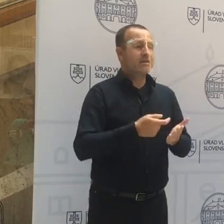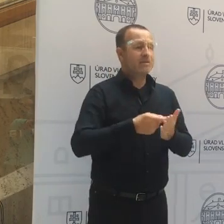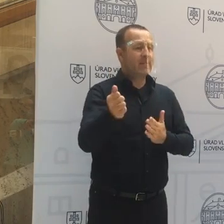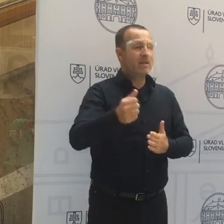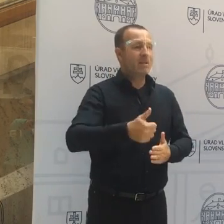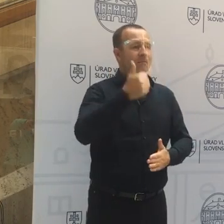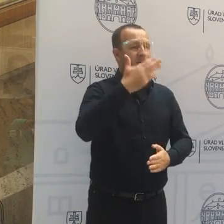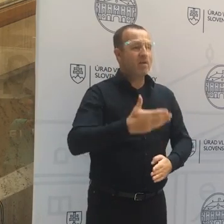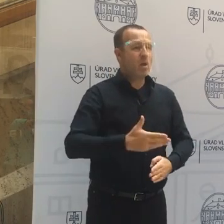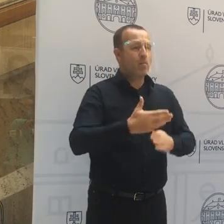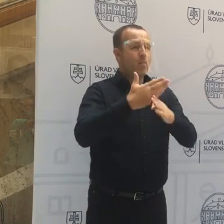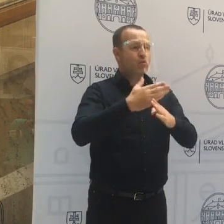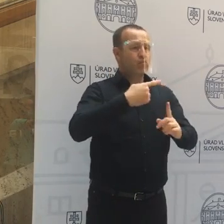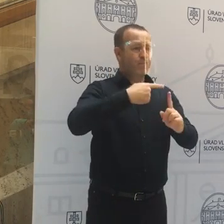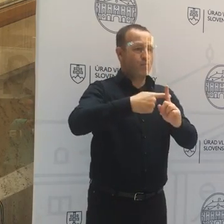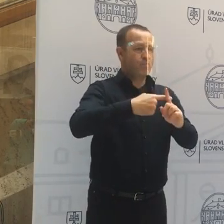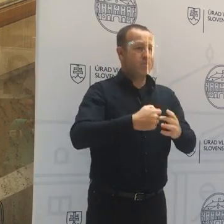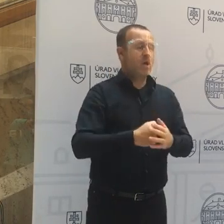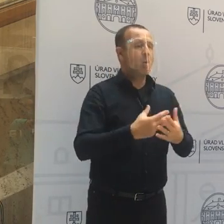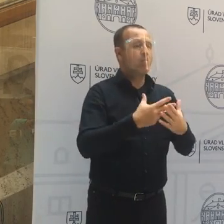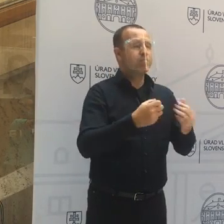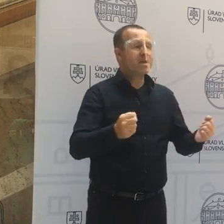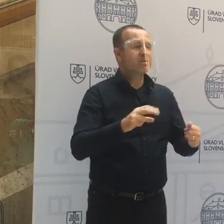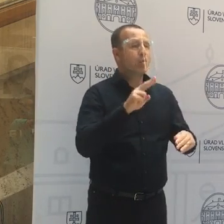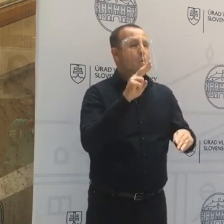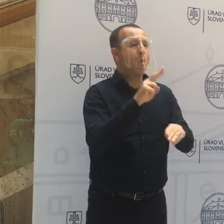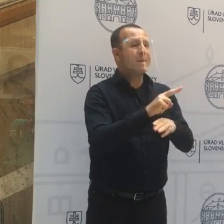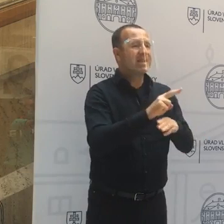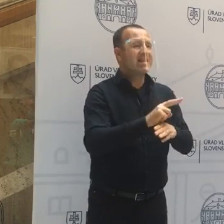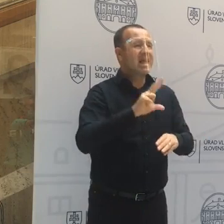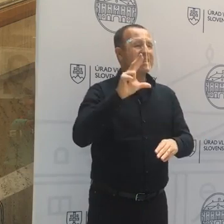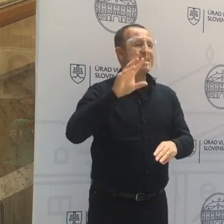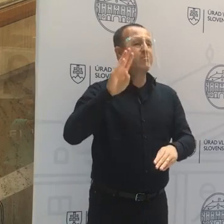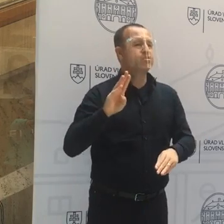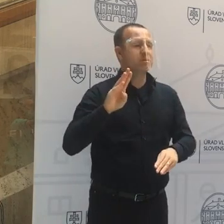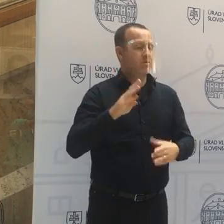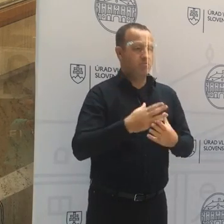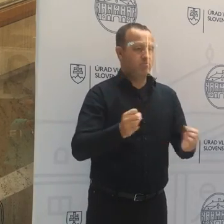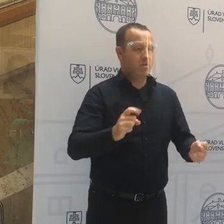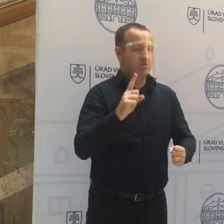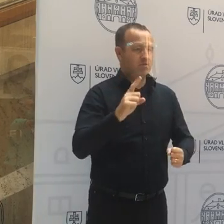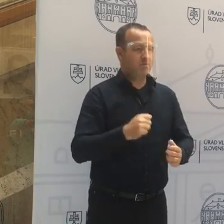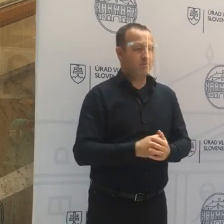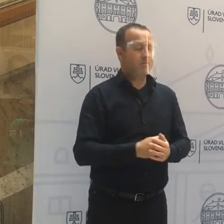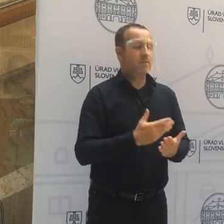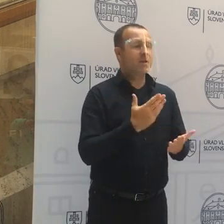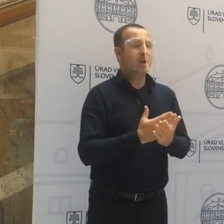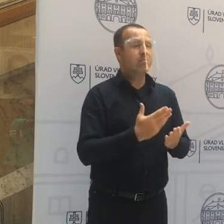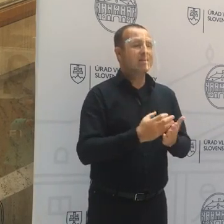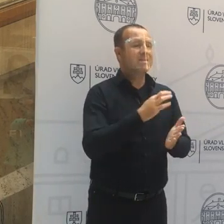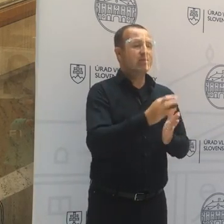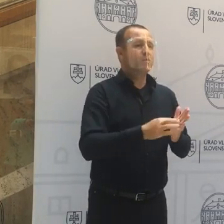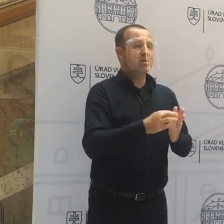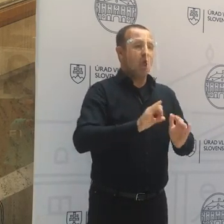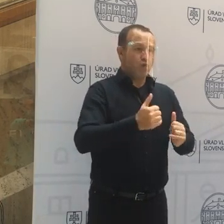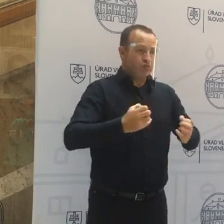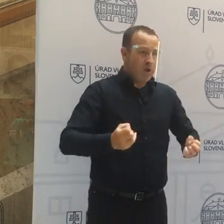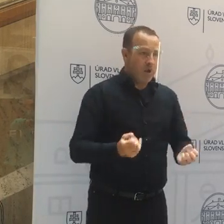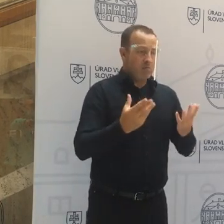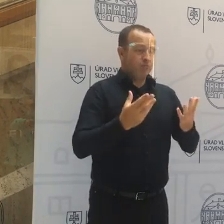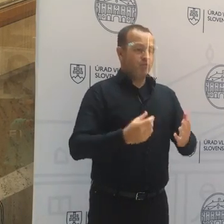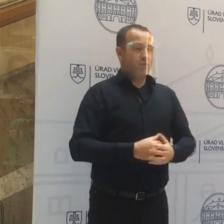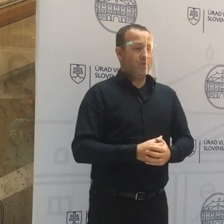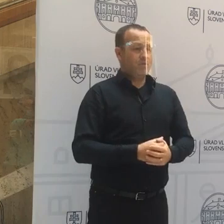prvá pomoc plus bez opatrenia 3B. V prípade, že sa situácia zlepší, to